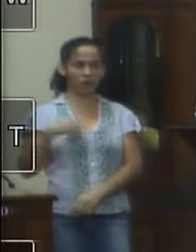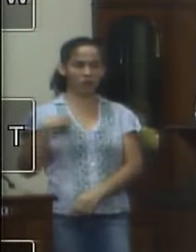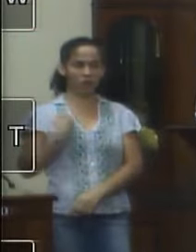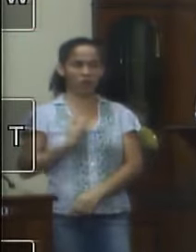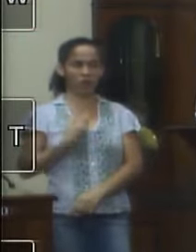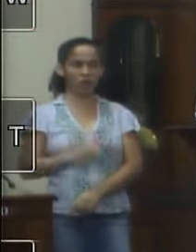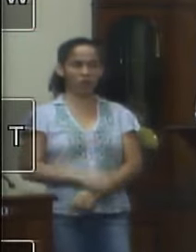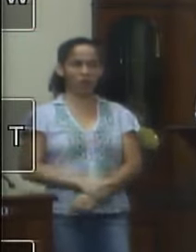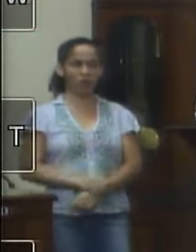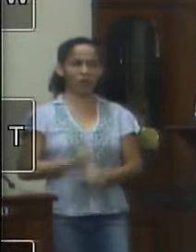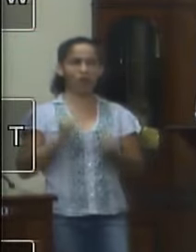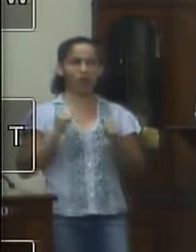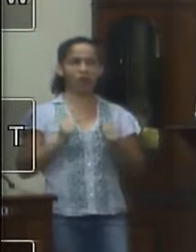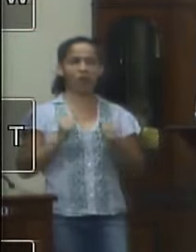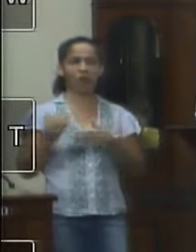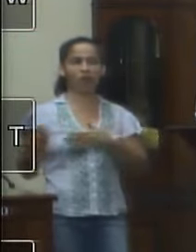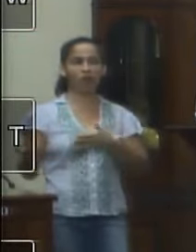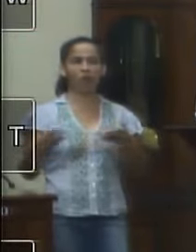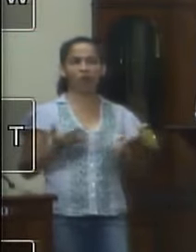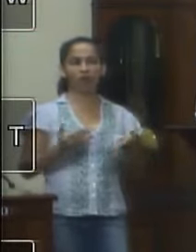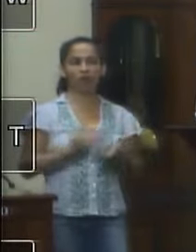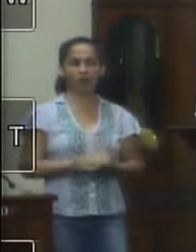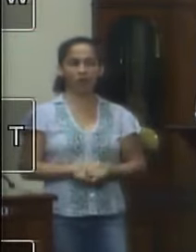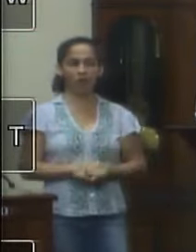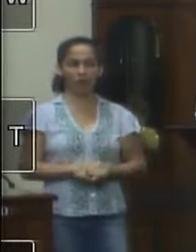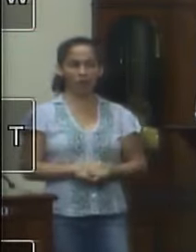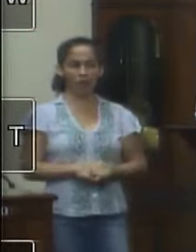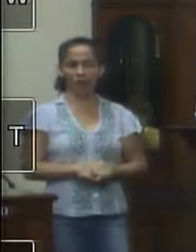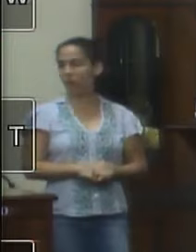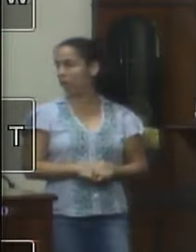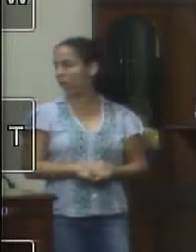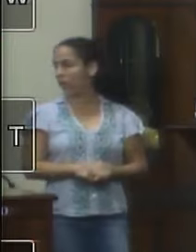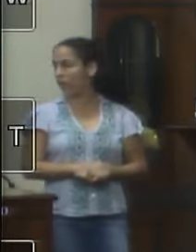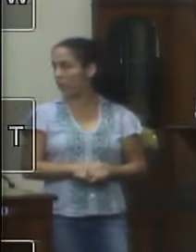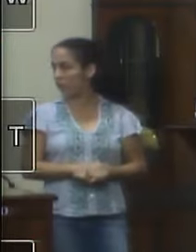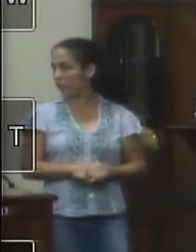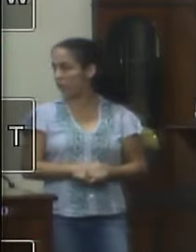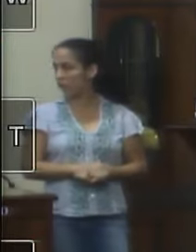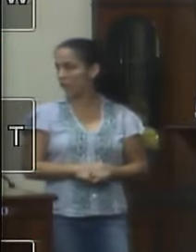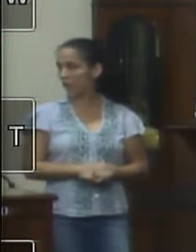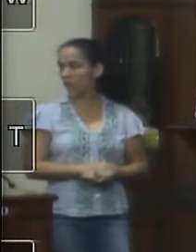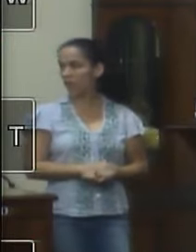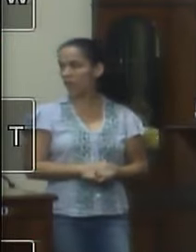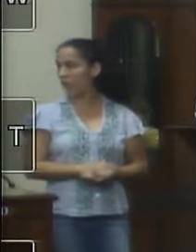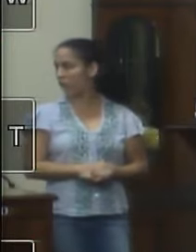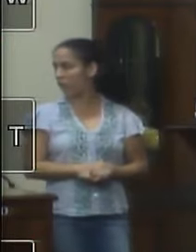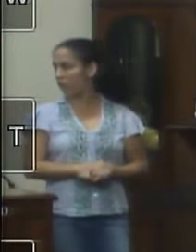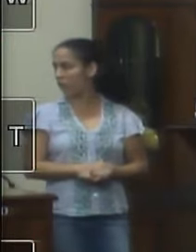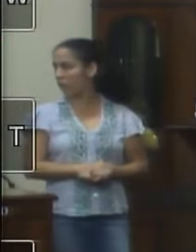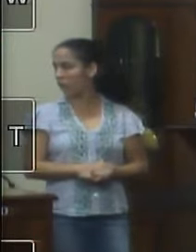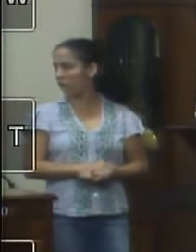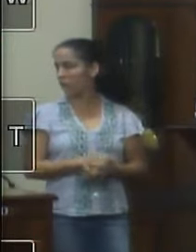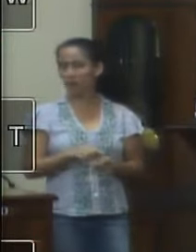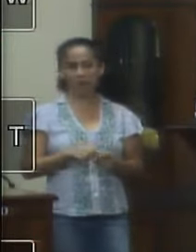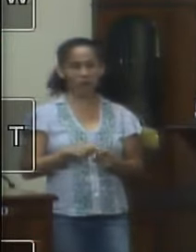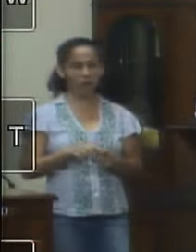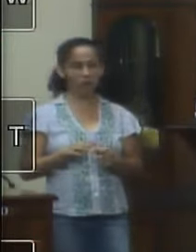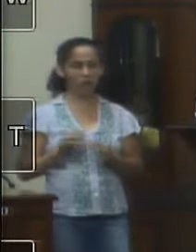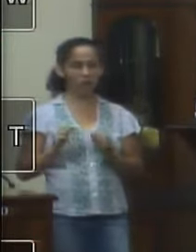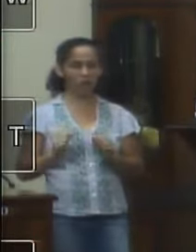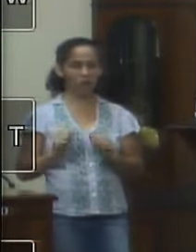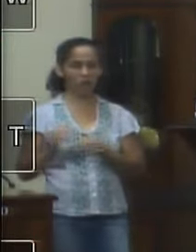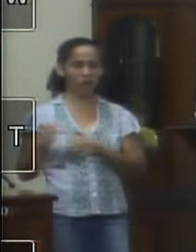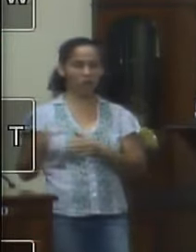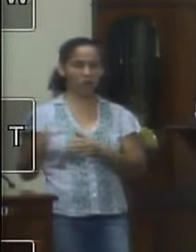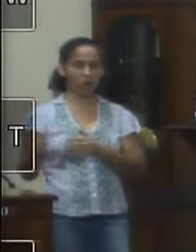pode né Mirra convocar já está valendo né maravilha então que a gente pode